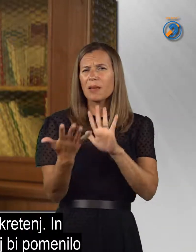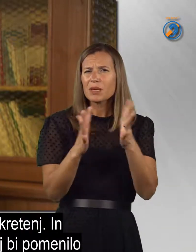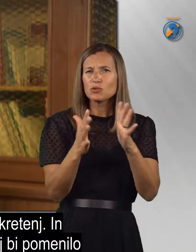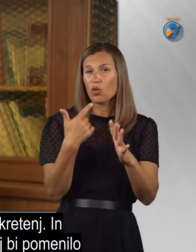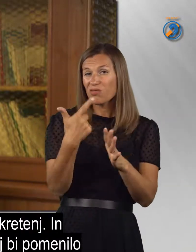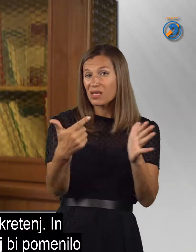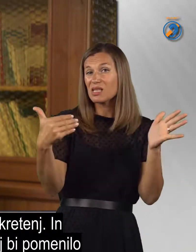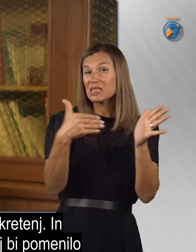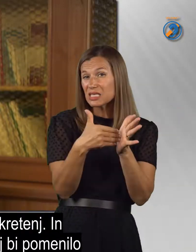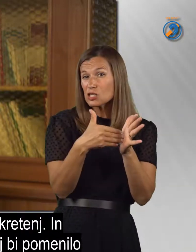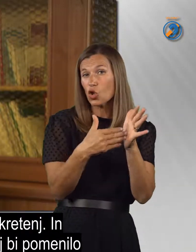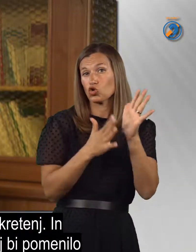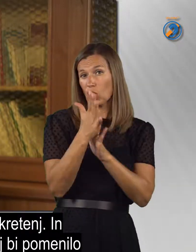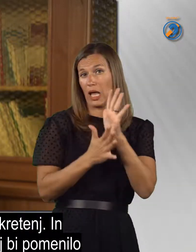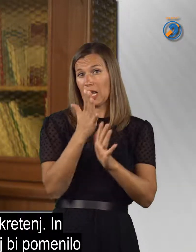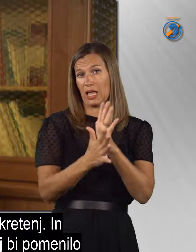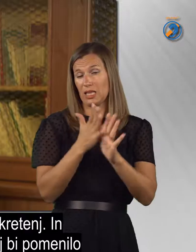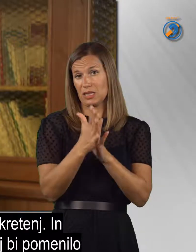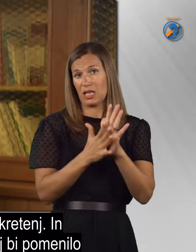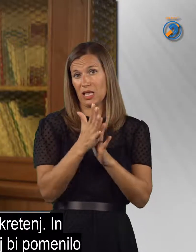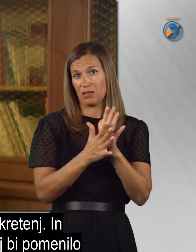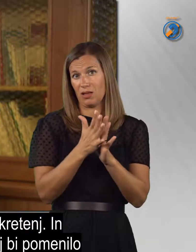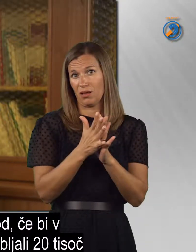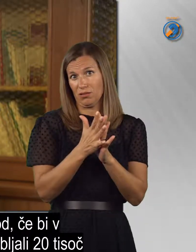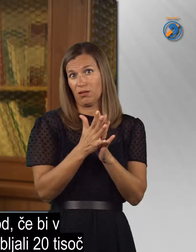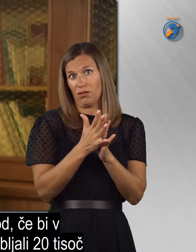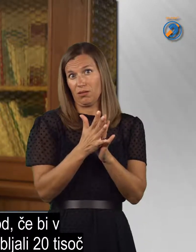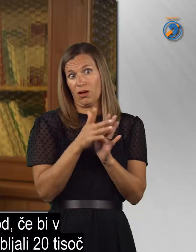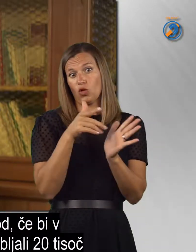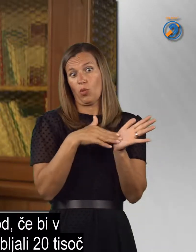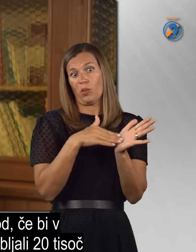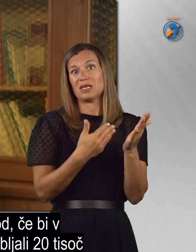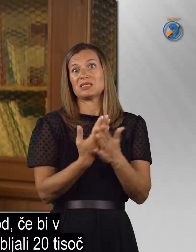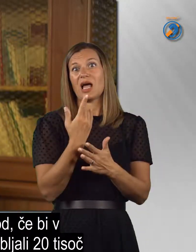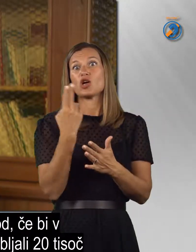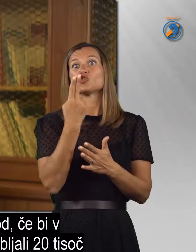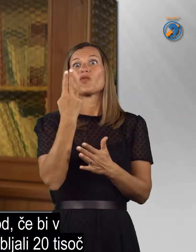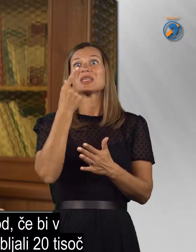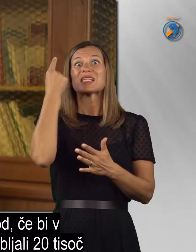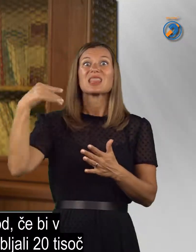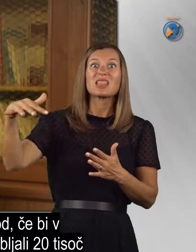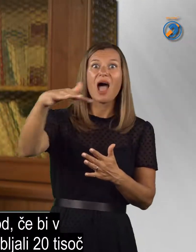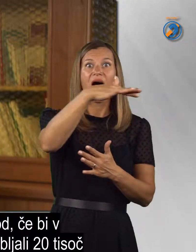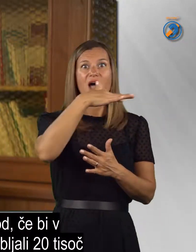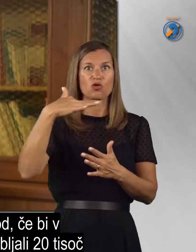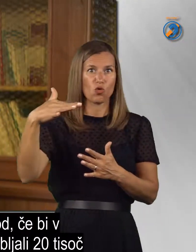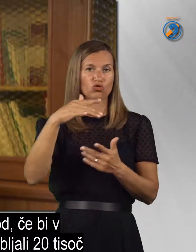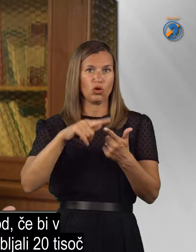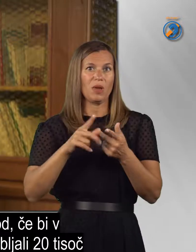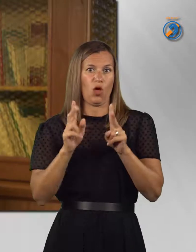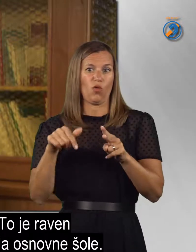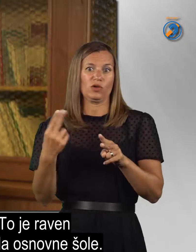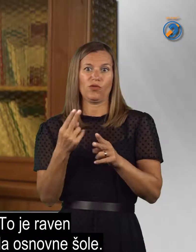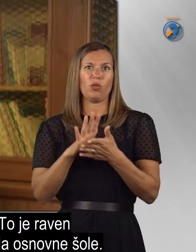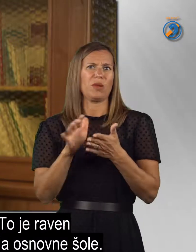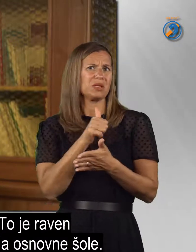kretnj in predstavljamo si, kaj bi pomenilo za slovenski narod, če bi mi v Sloveniji lahko porabili 20